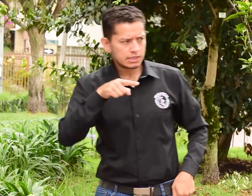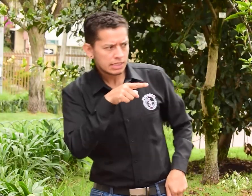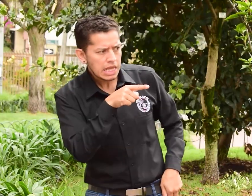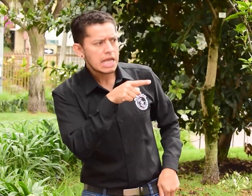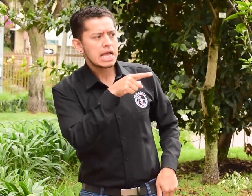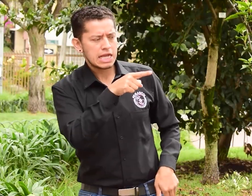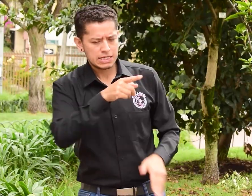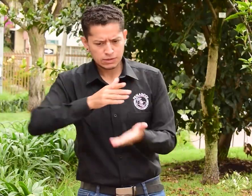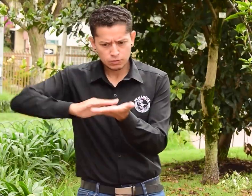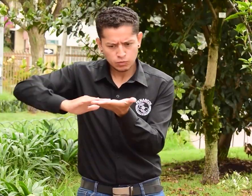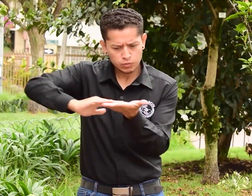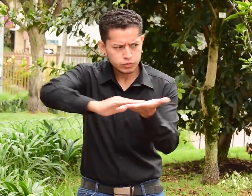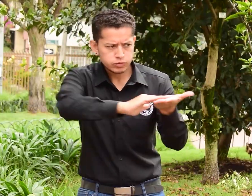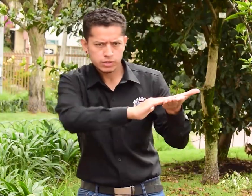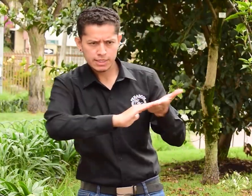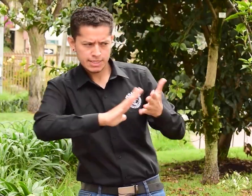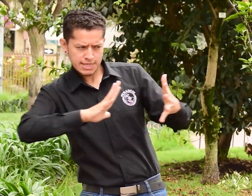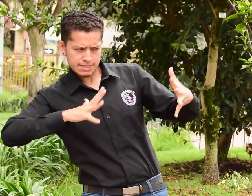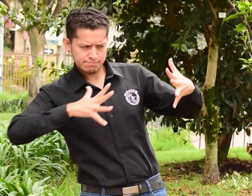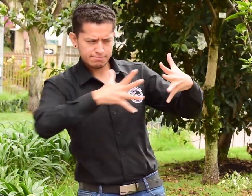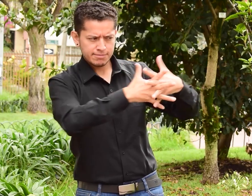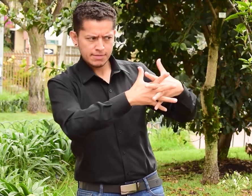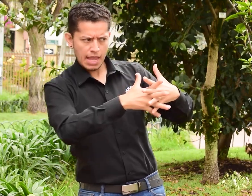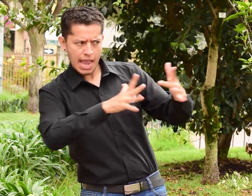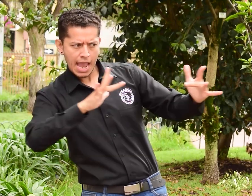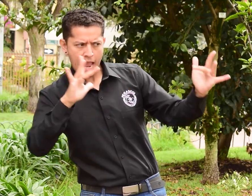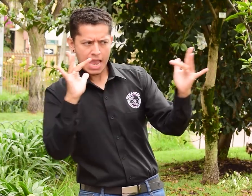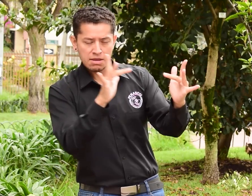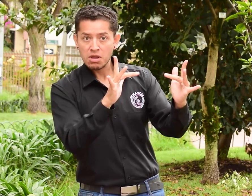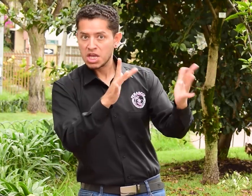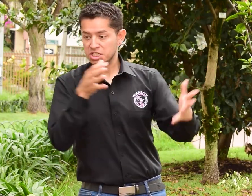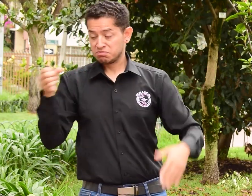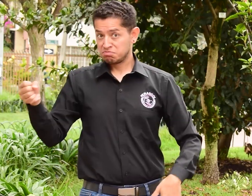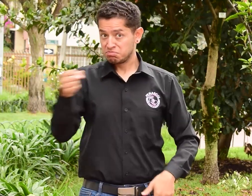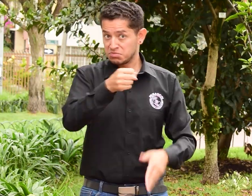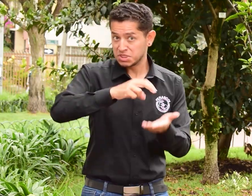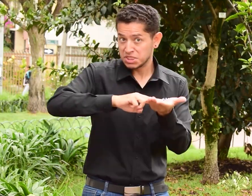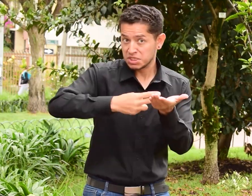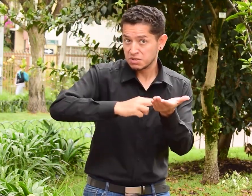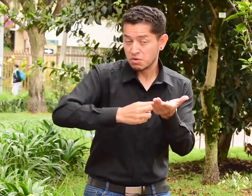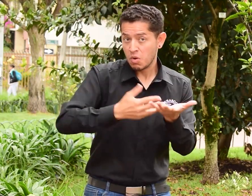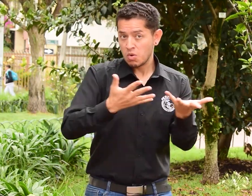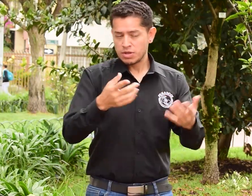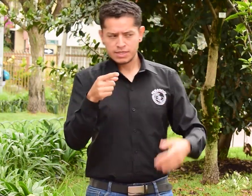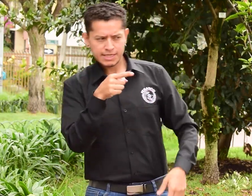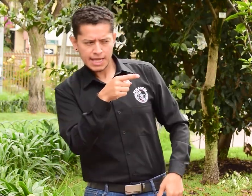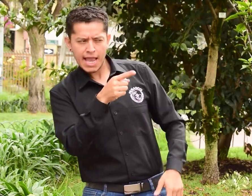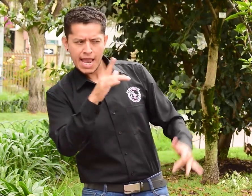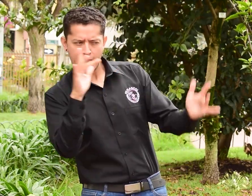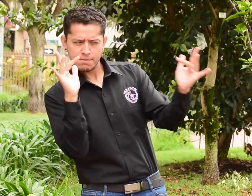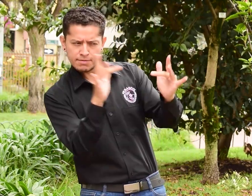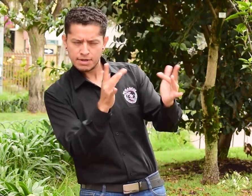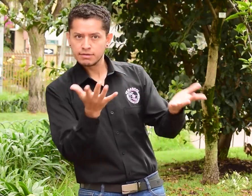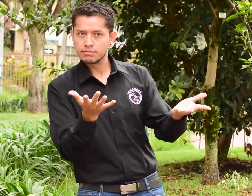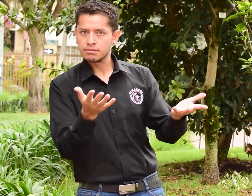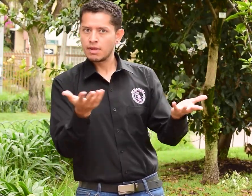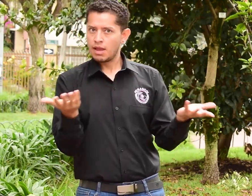allí se hagan los ajustes razonables pertinentes para ti, sea contar con intérprete o cualquier otro.